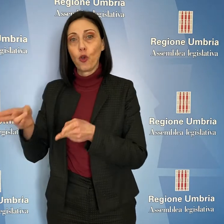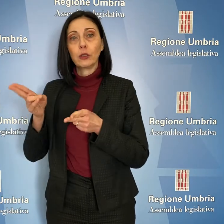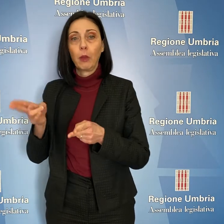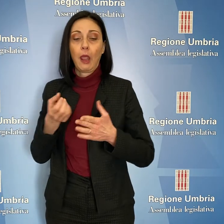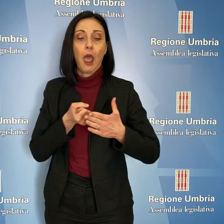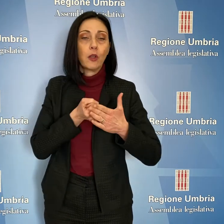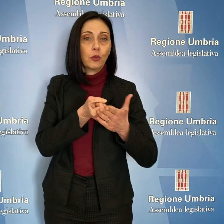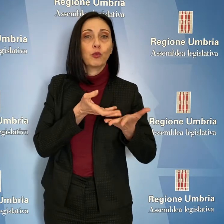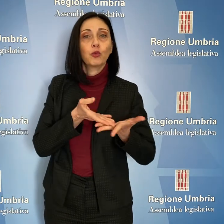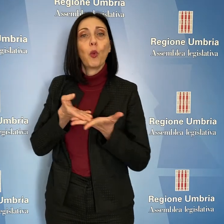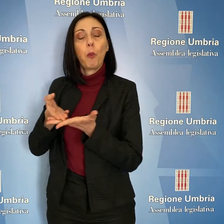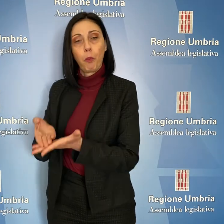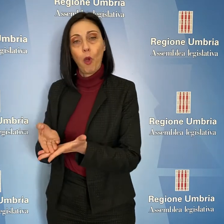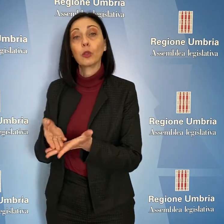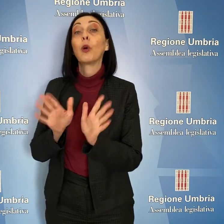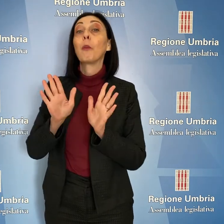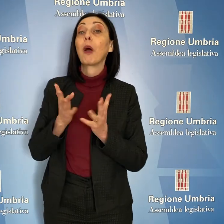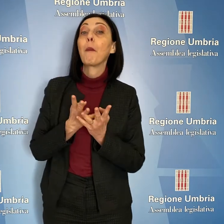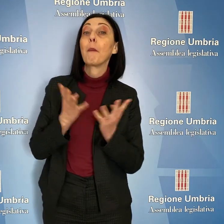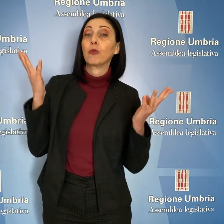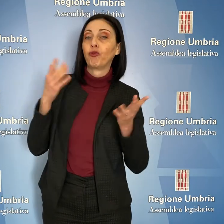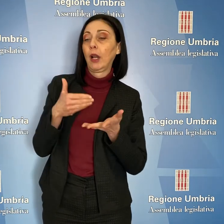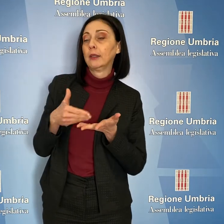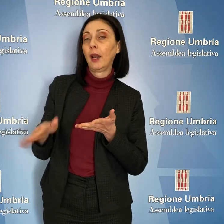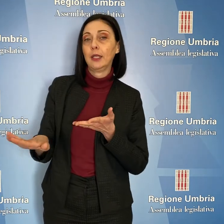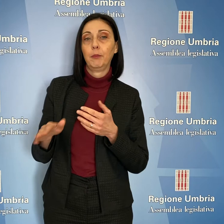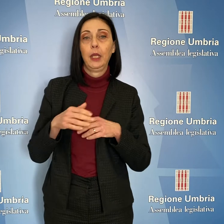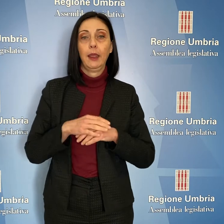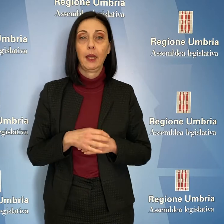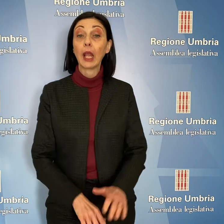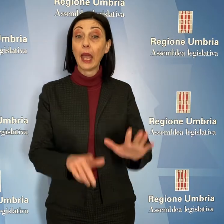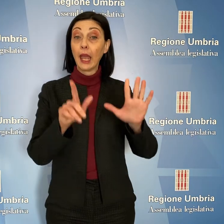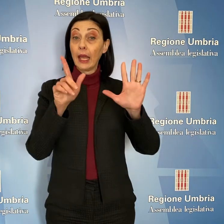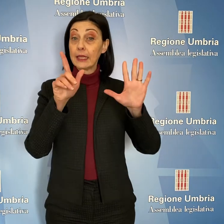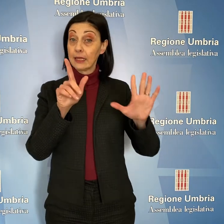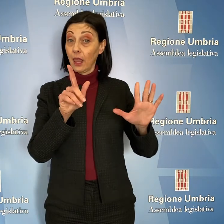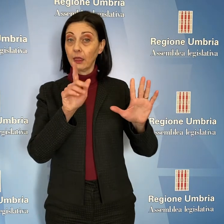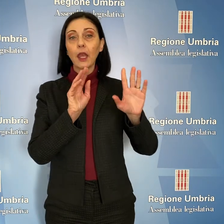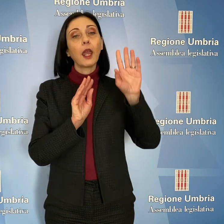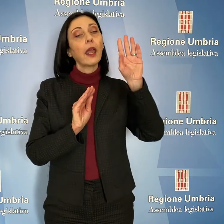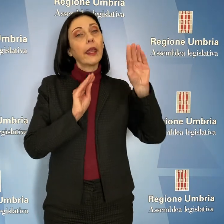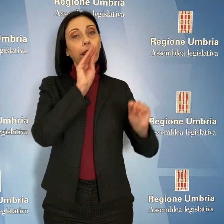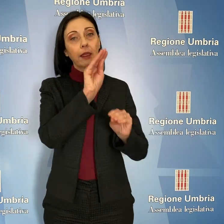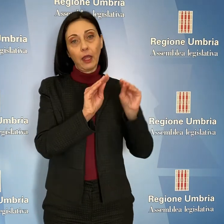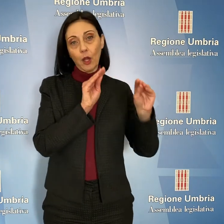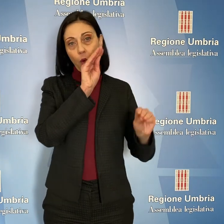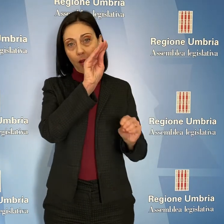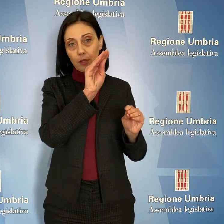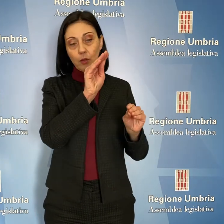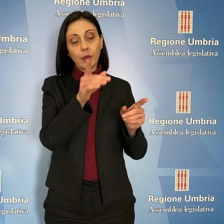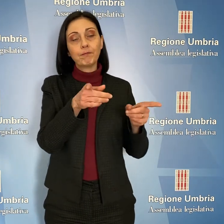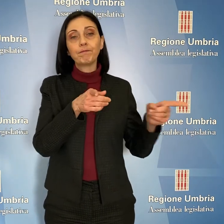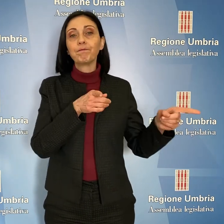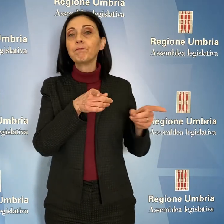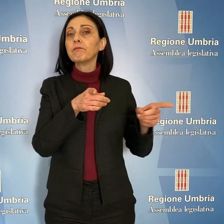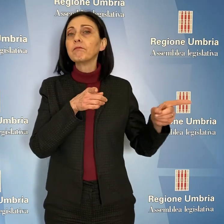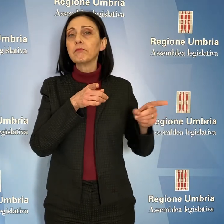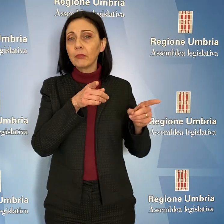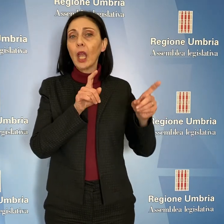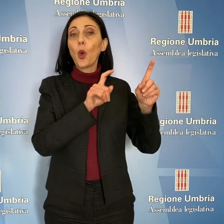ospedaliera, respinta a maggioranza. Sette sono state le interrogazioni trattate nella sessione della seduta